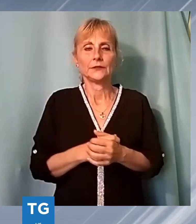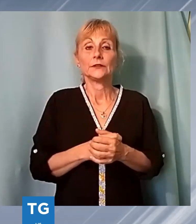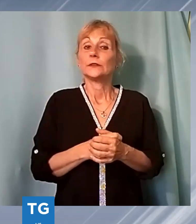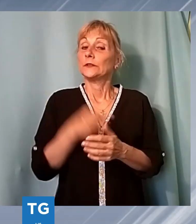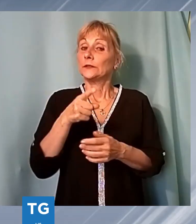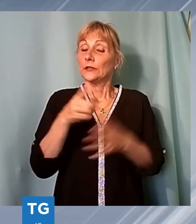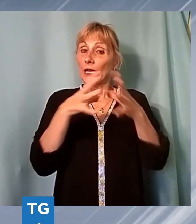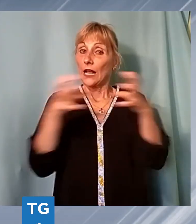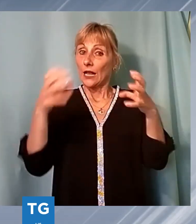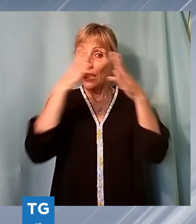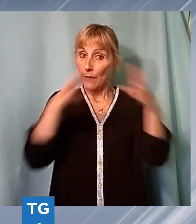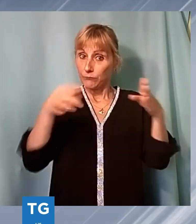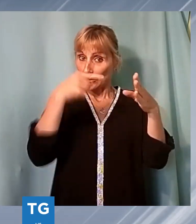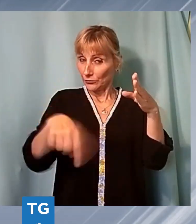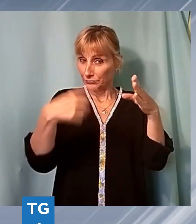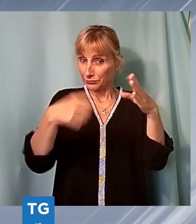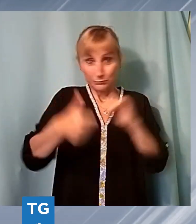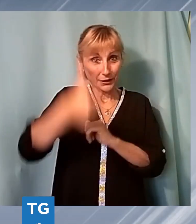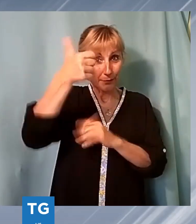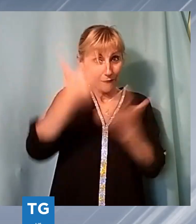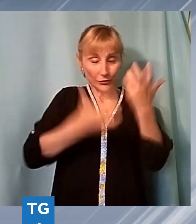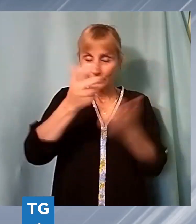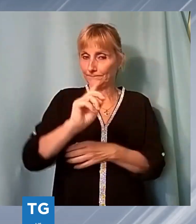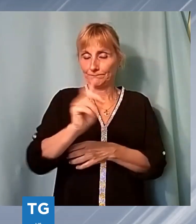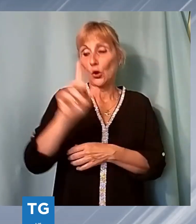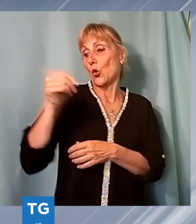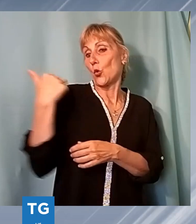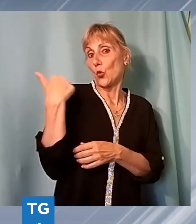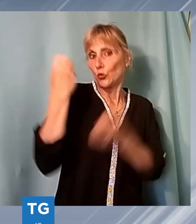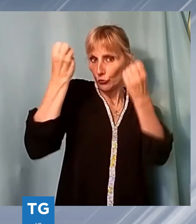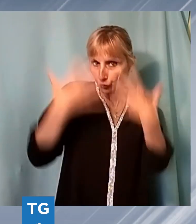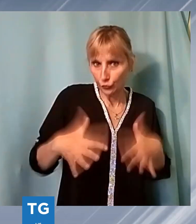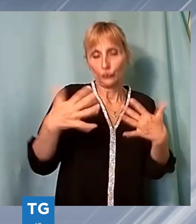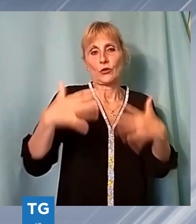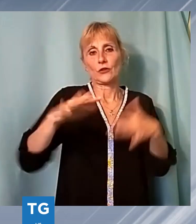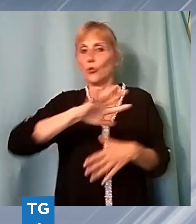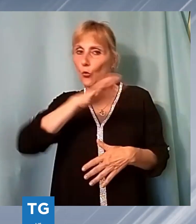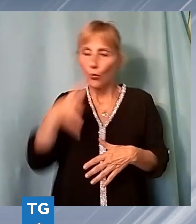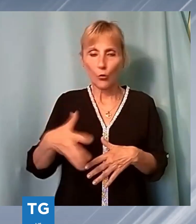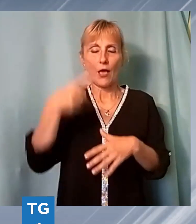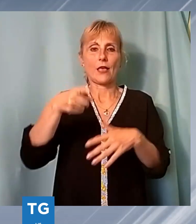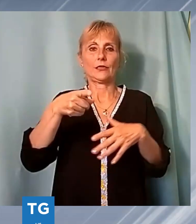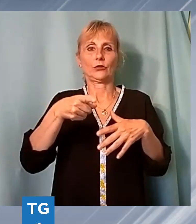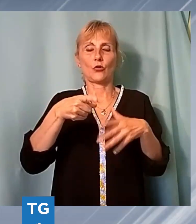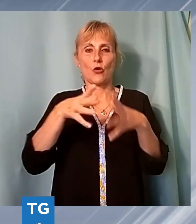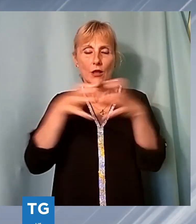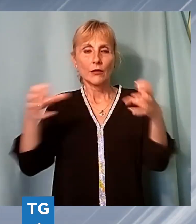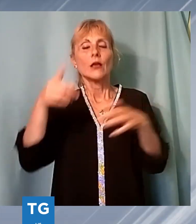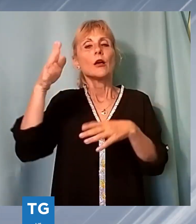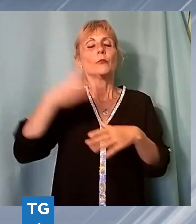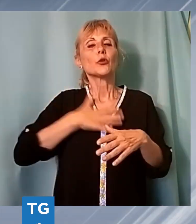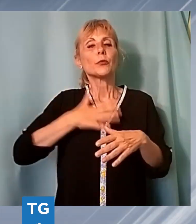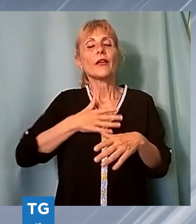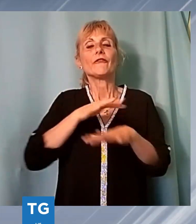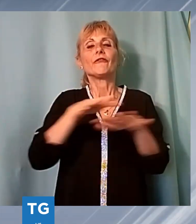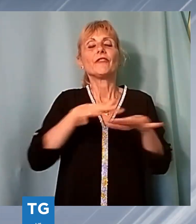questa zona. Nel luglio scorso andò completamente distrutto un altro stabile, questa volta di proprietà della Versilia Supply Service e